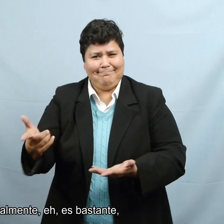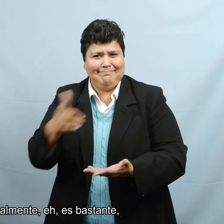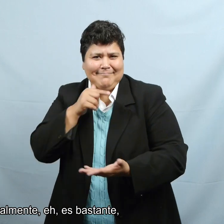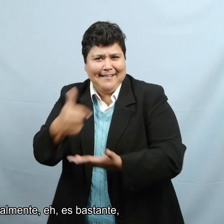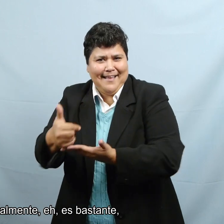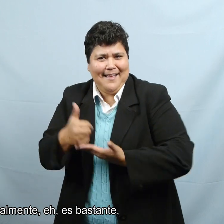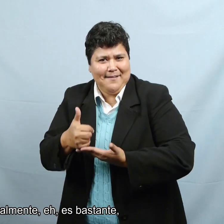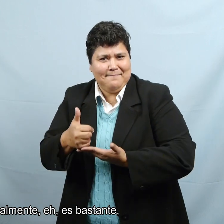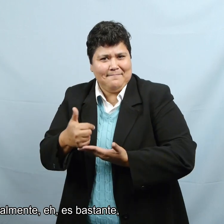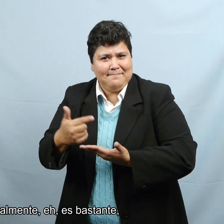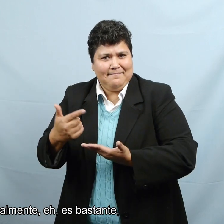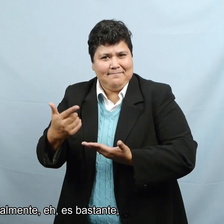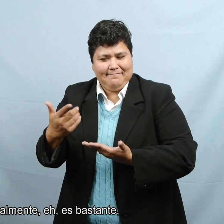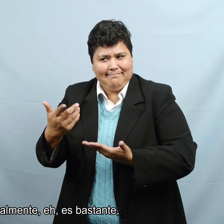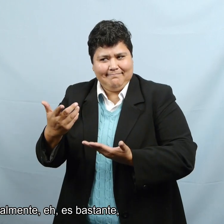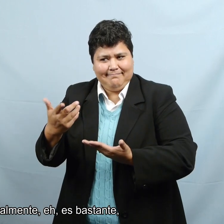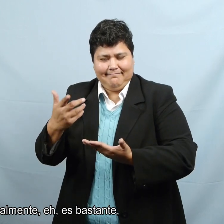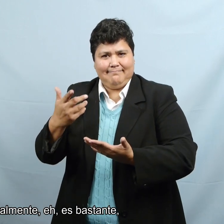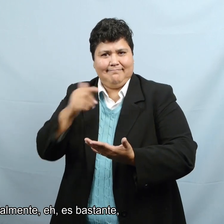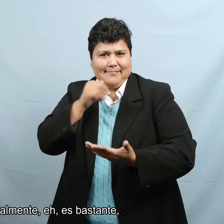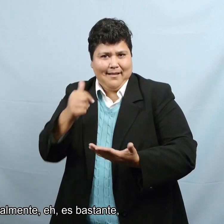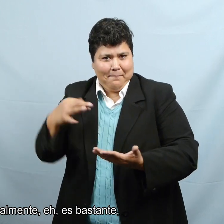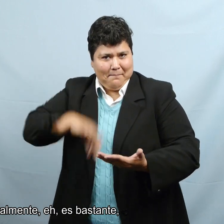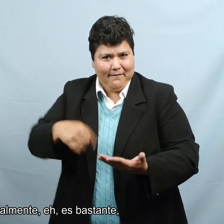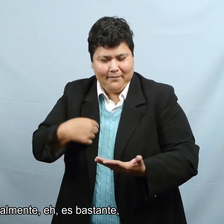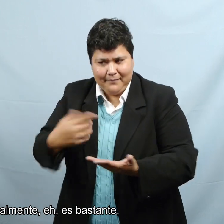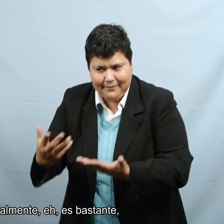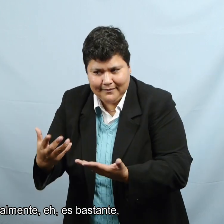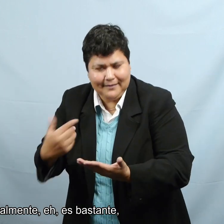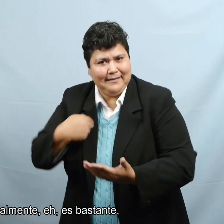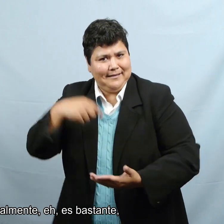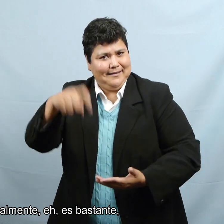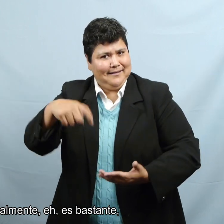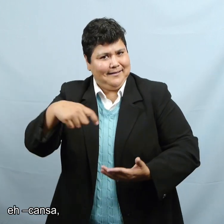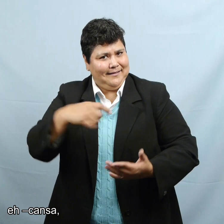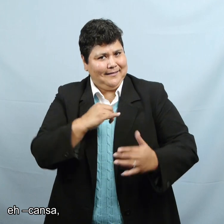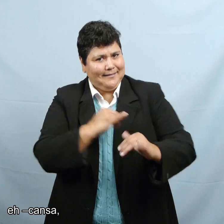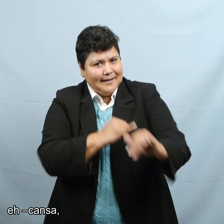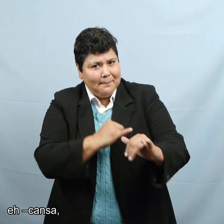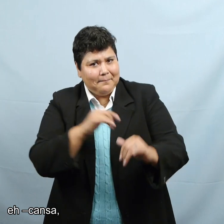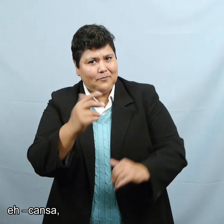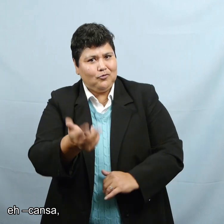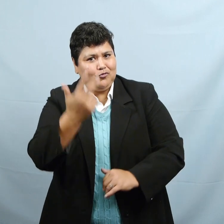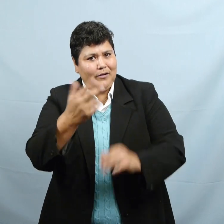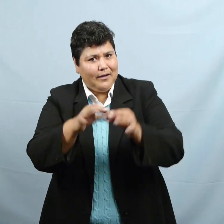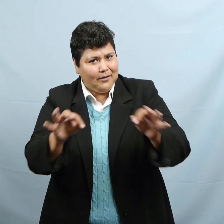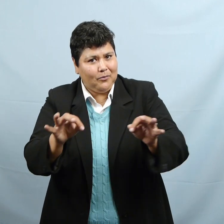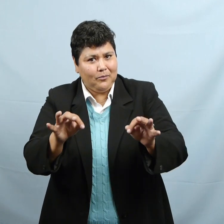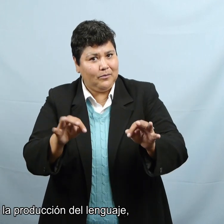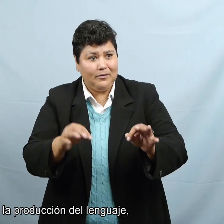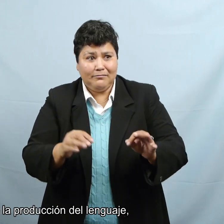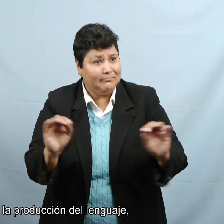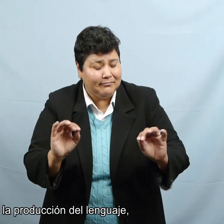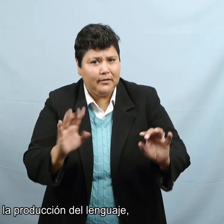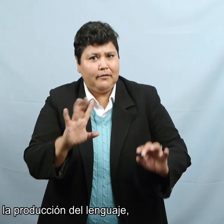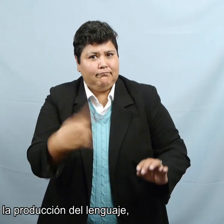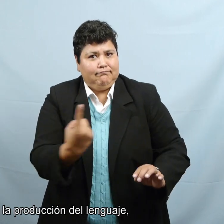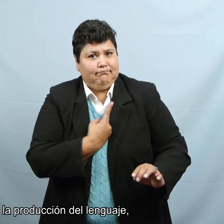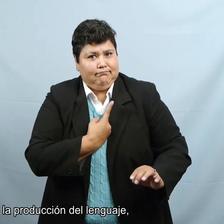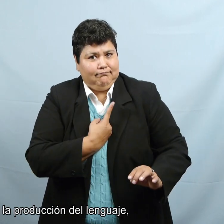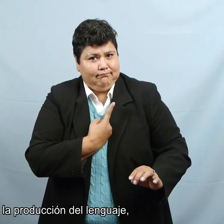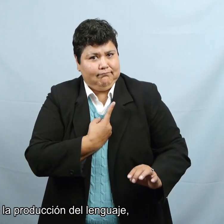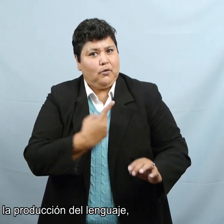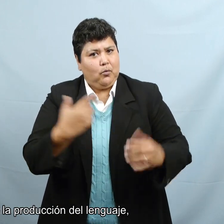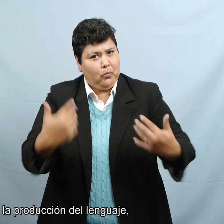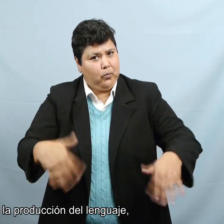Y eso mentalmente es bastante, cansa, hace que la producción